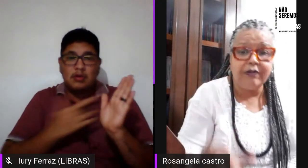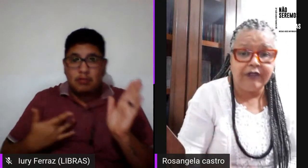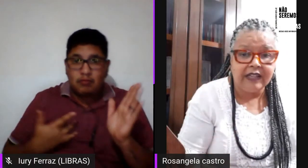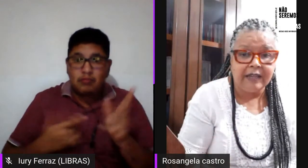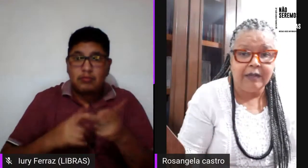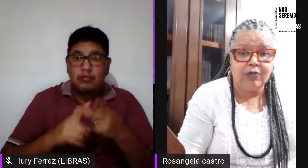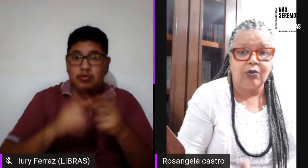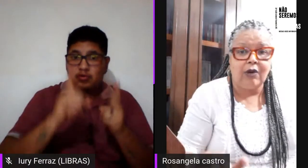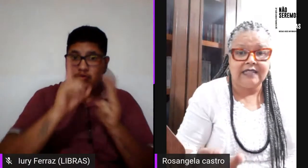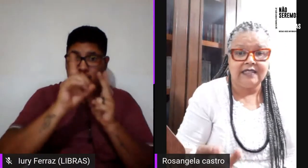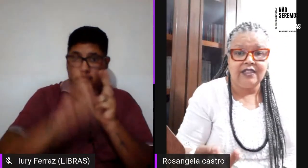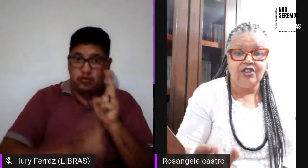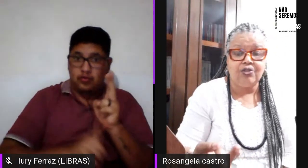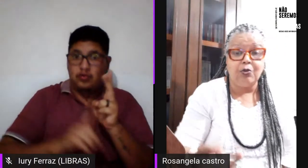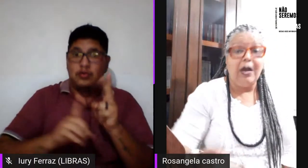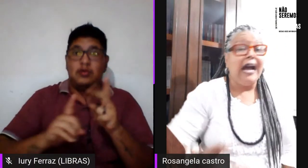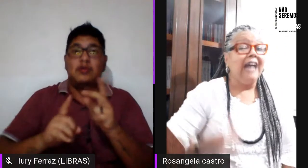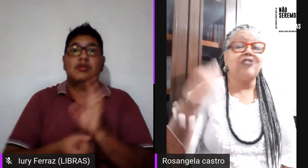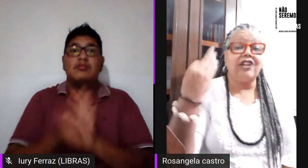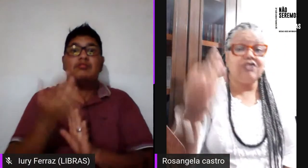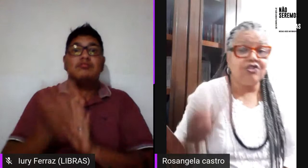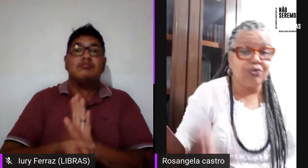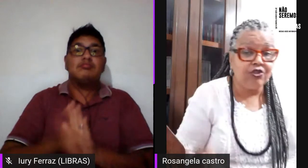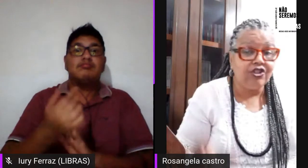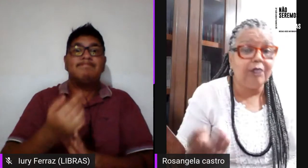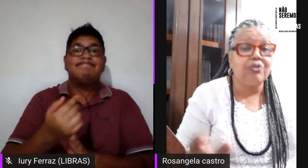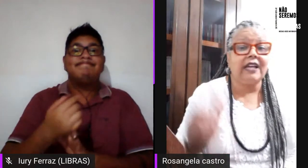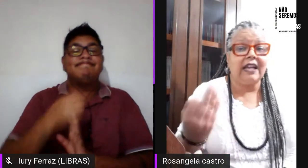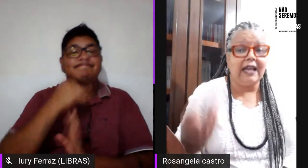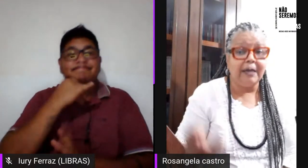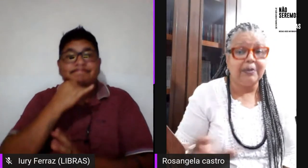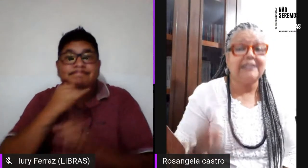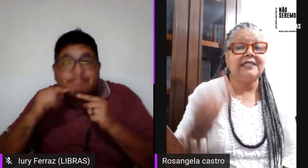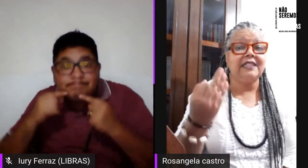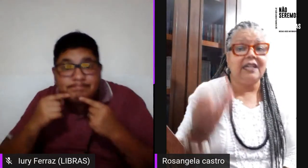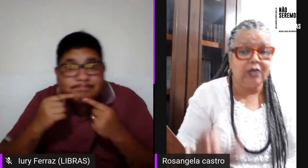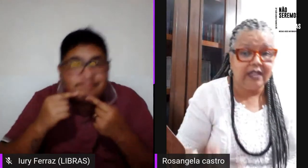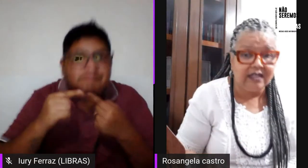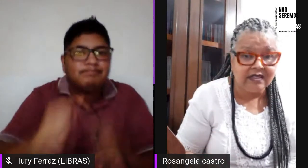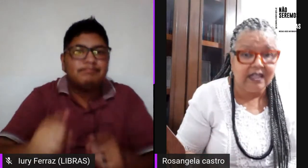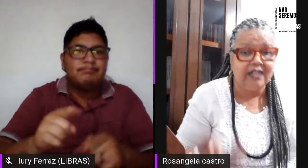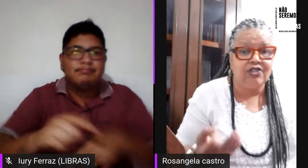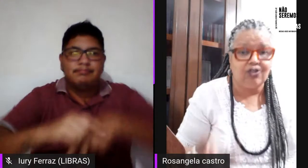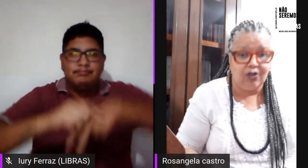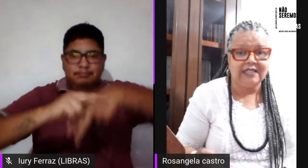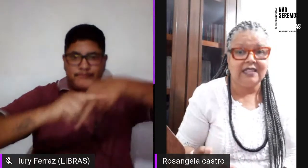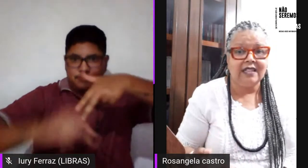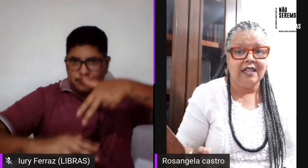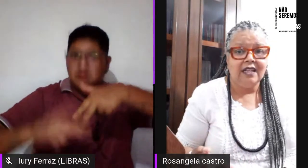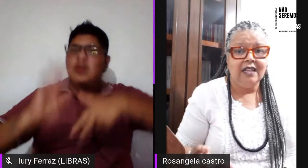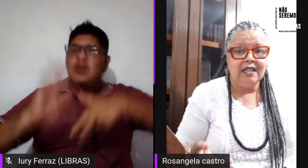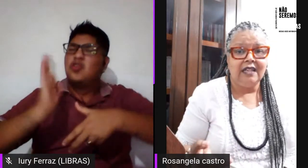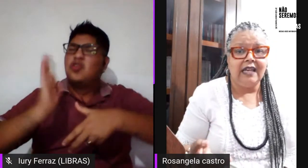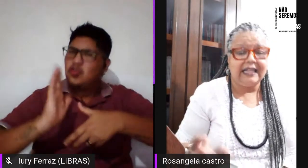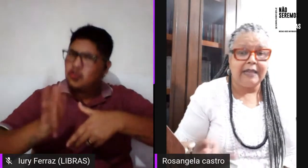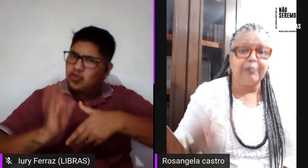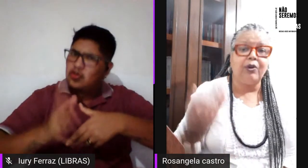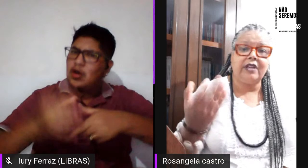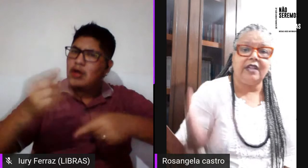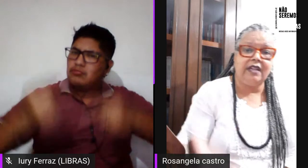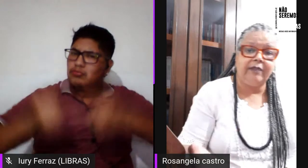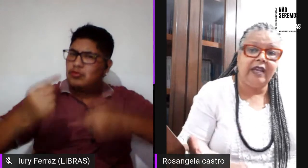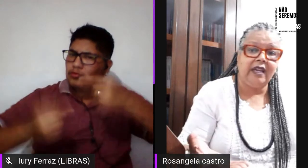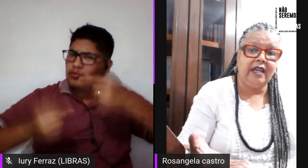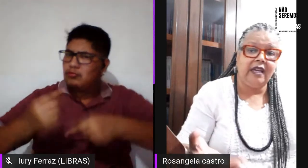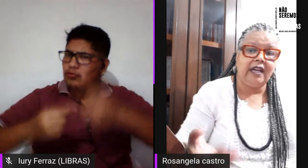a questão do enfrentamento ao racismo, já discutíamos naquela época, sim, a intolerância religiosa, né, até